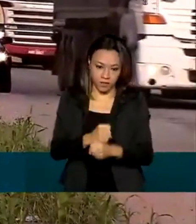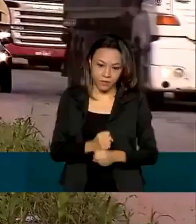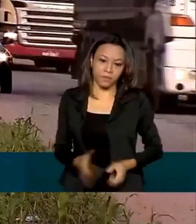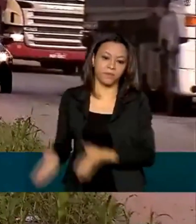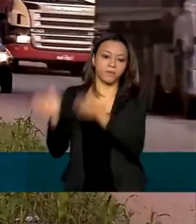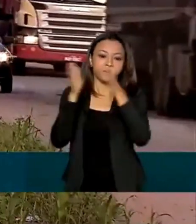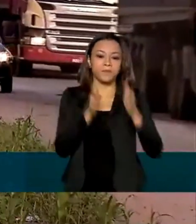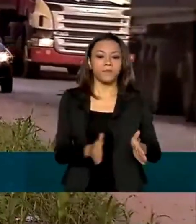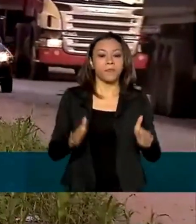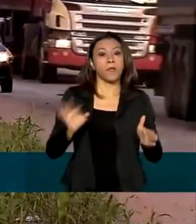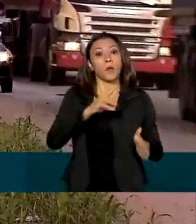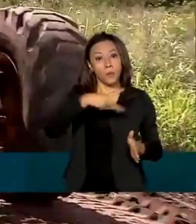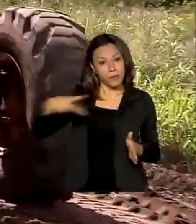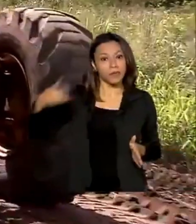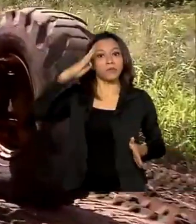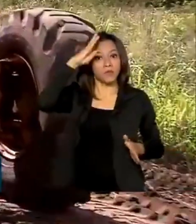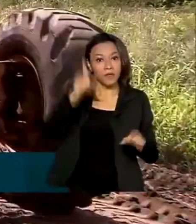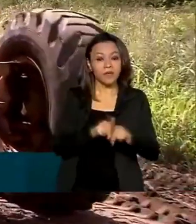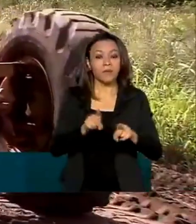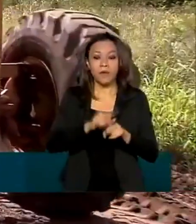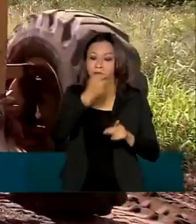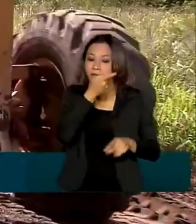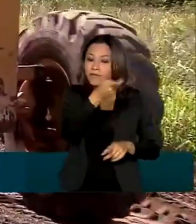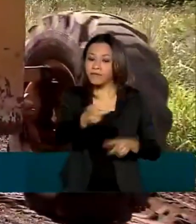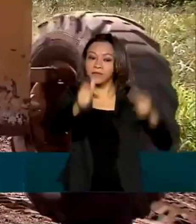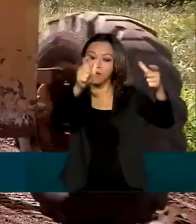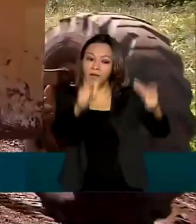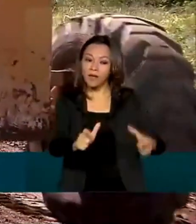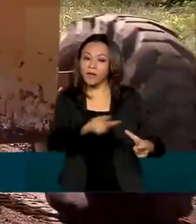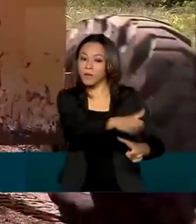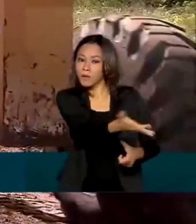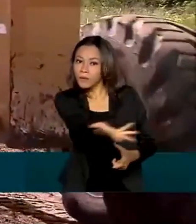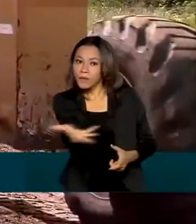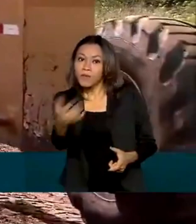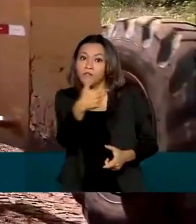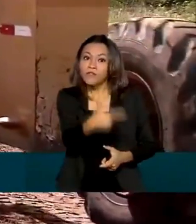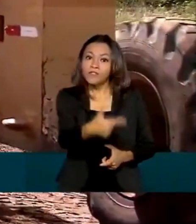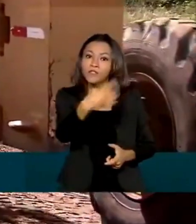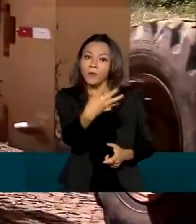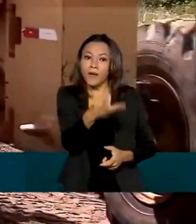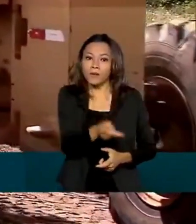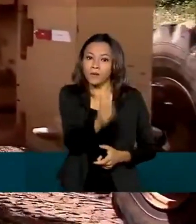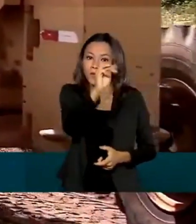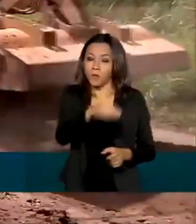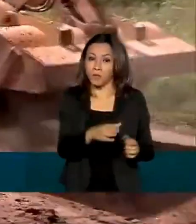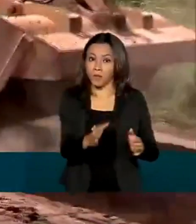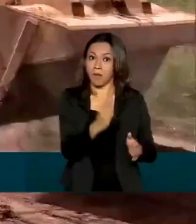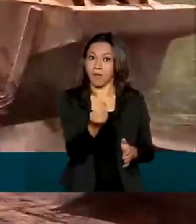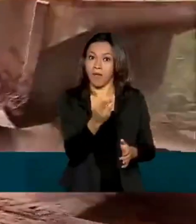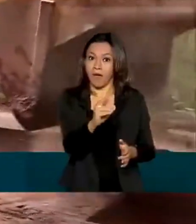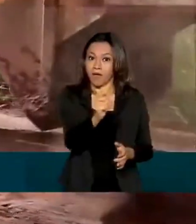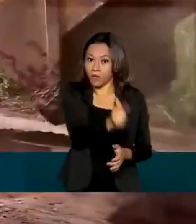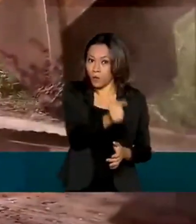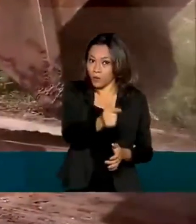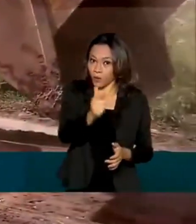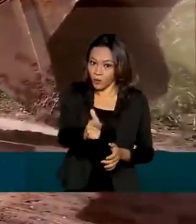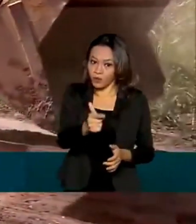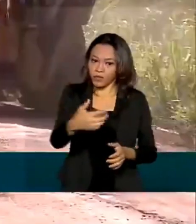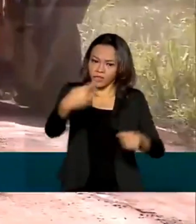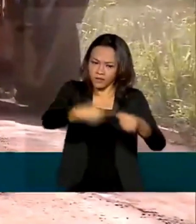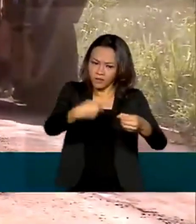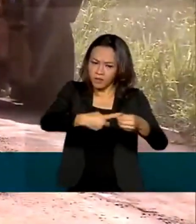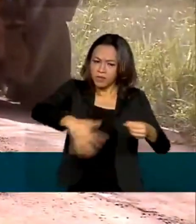presidente também visitará as obras de duplicação de 24 quilômetros da BR-222, aqui no município de